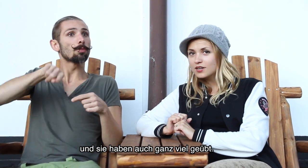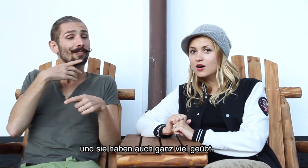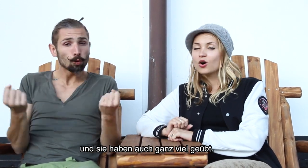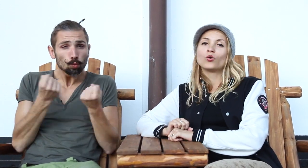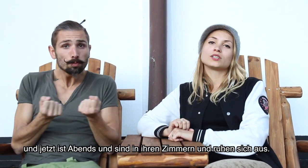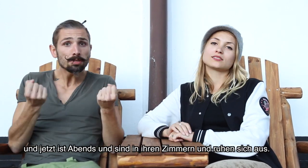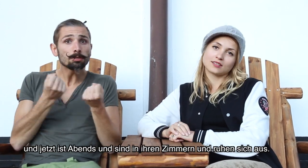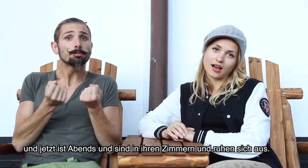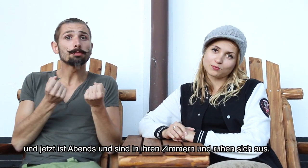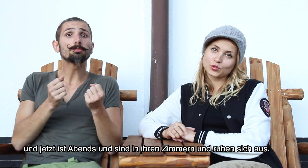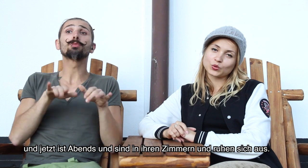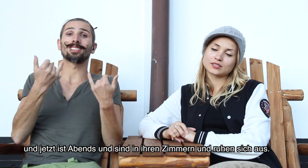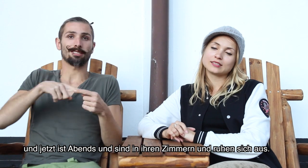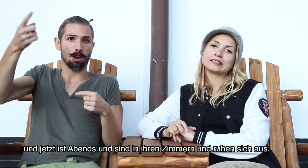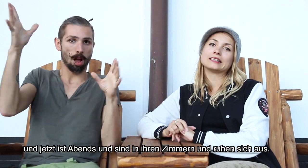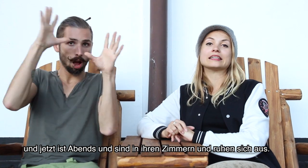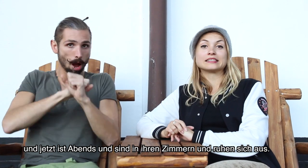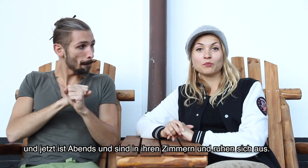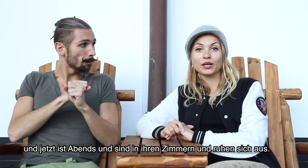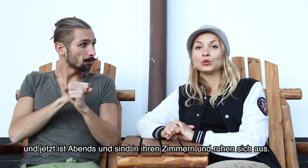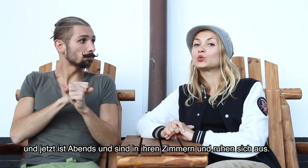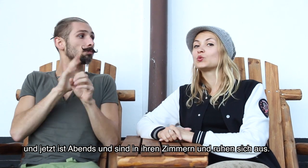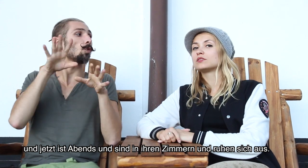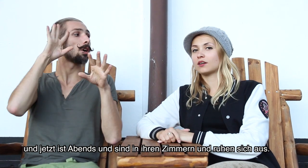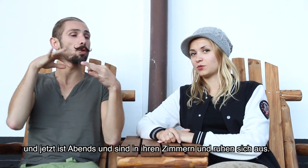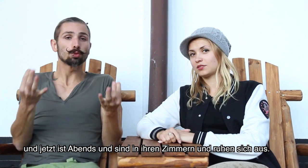und jetzt ist Abend und jetzt sind sie in ihren Zimmern und ruhen sich aus.